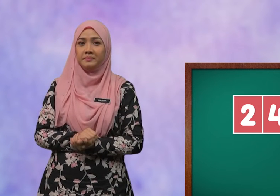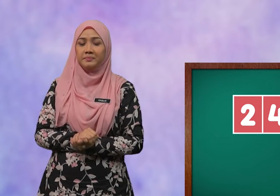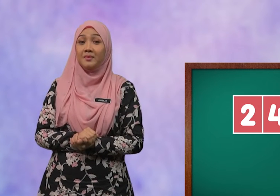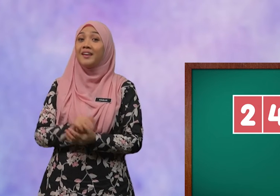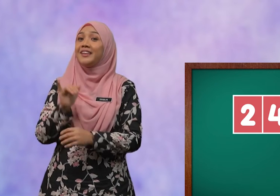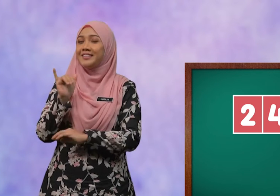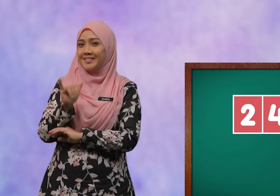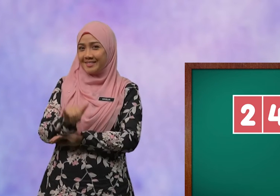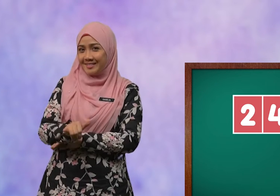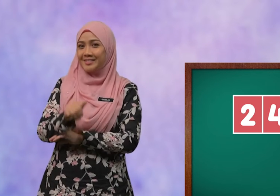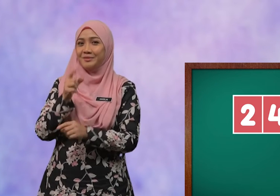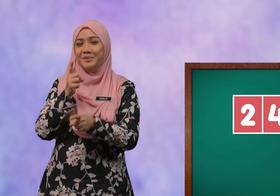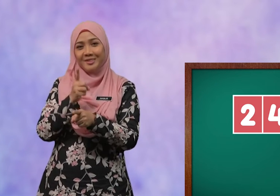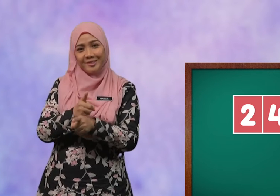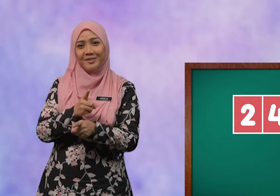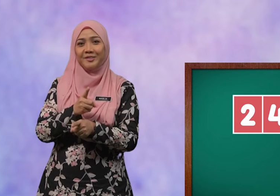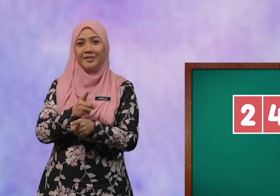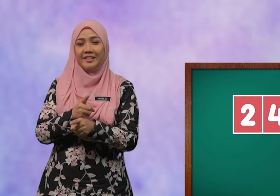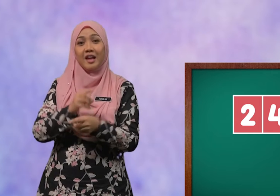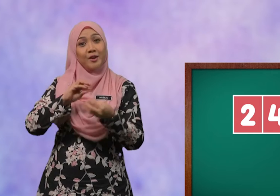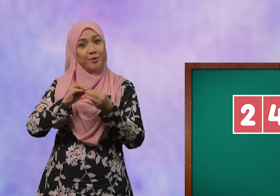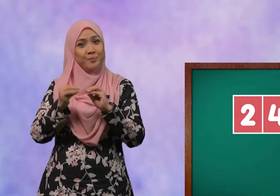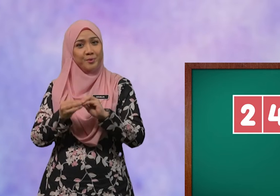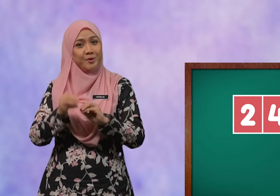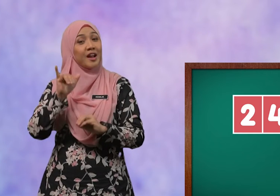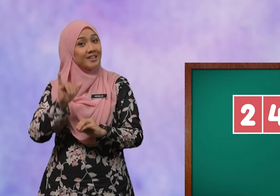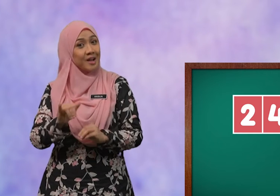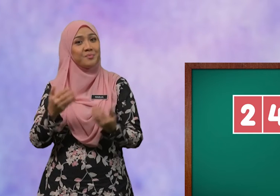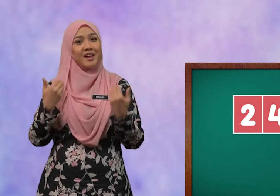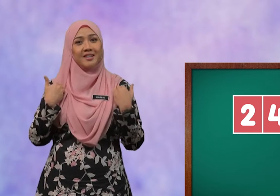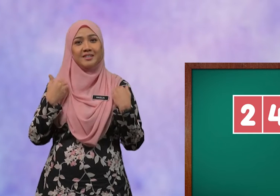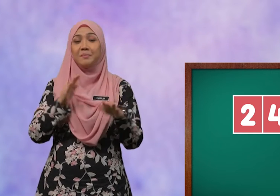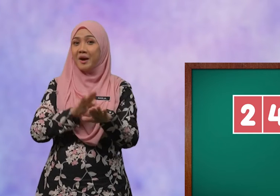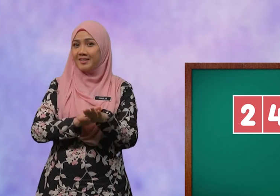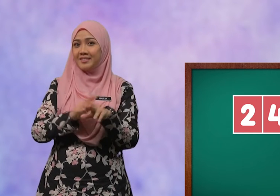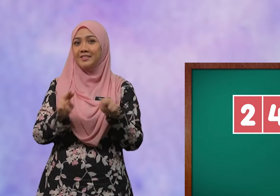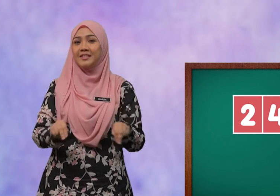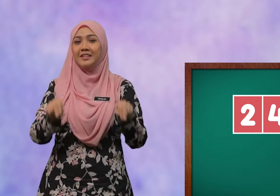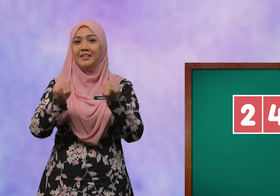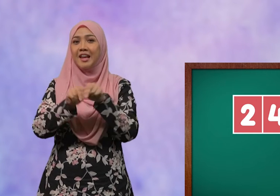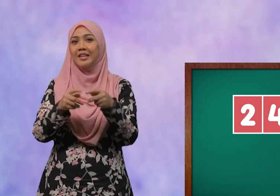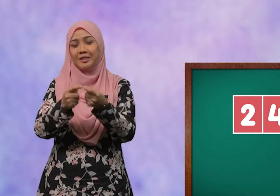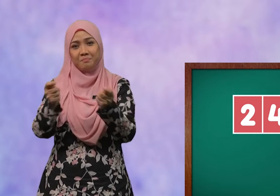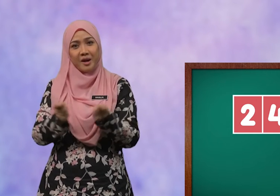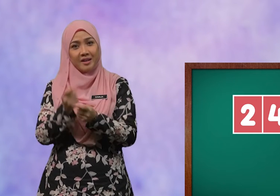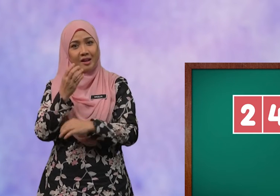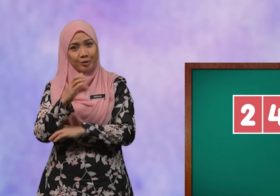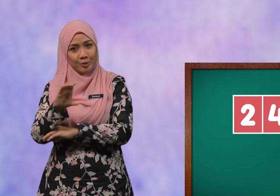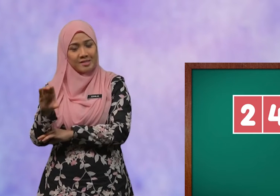Ya, betul. Nombor yang berada pada nilai tempat ratus